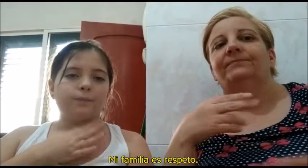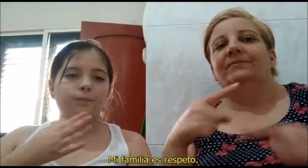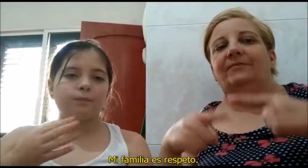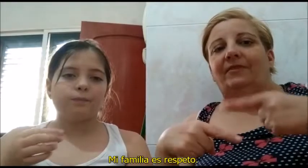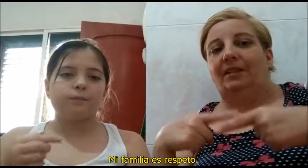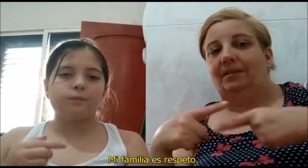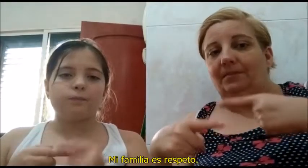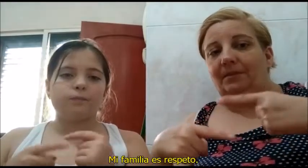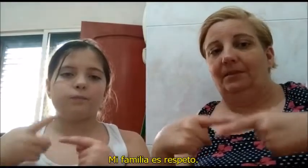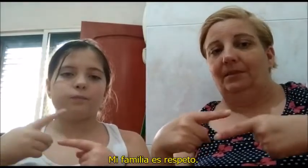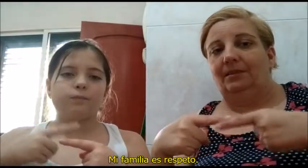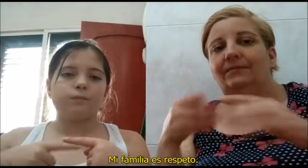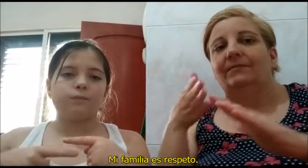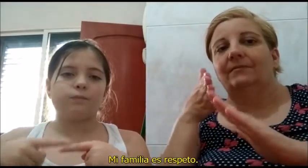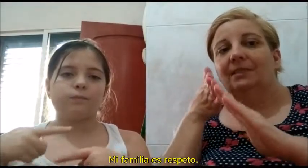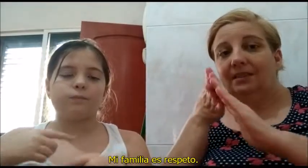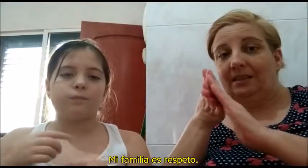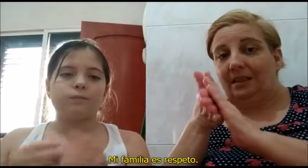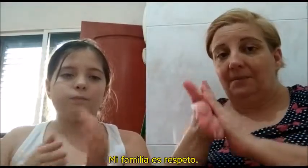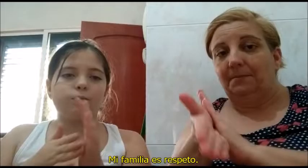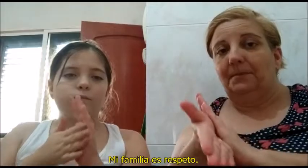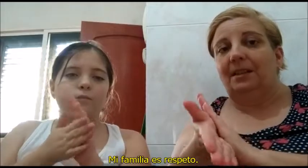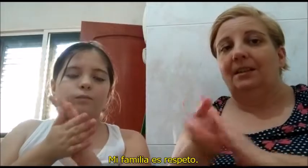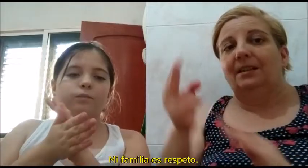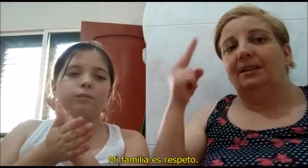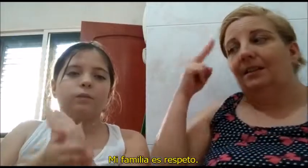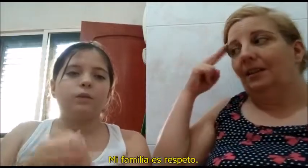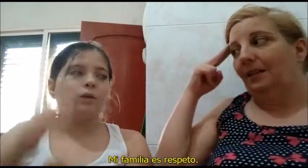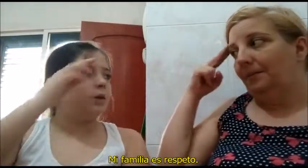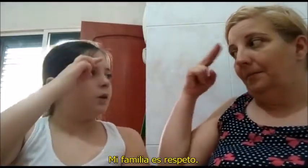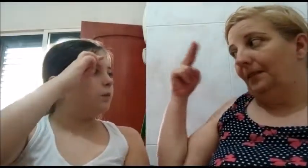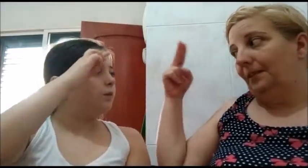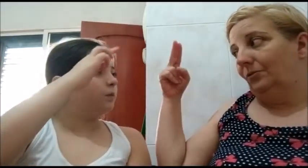Mi familia es respeto.